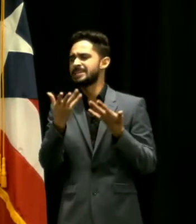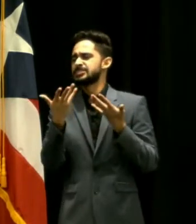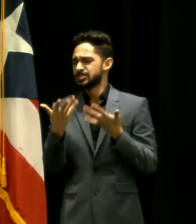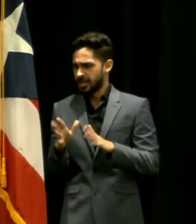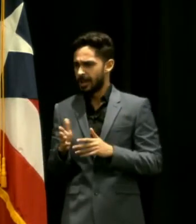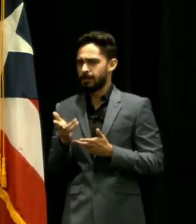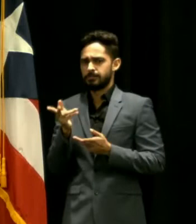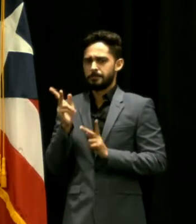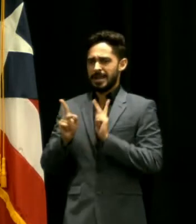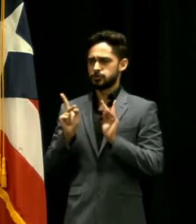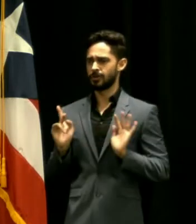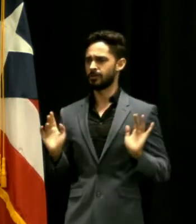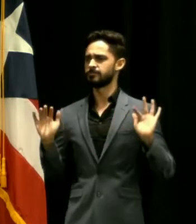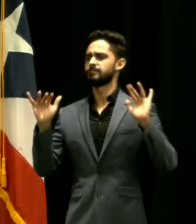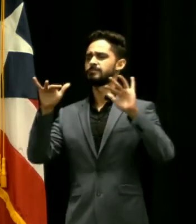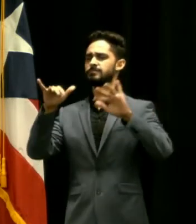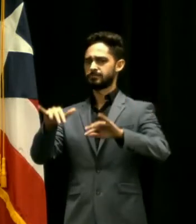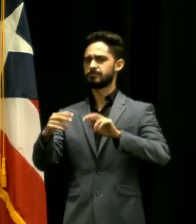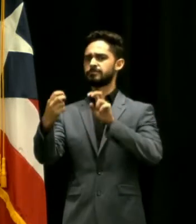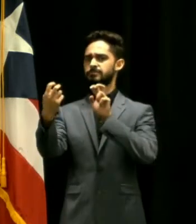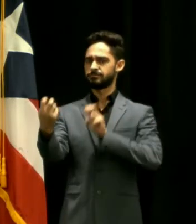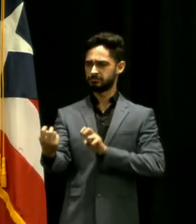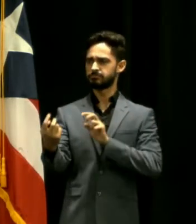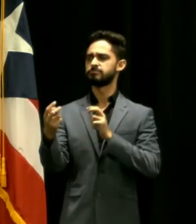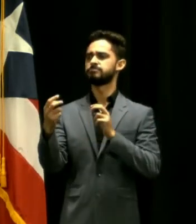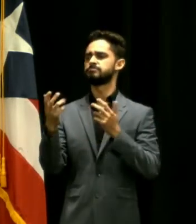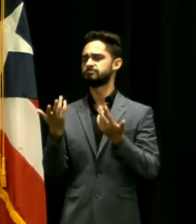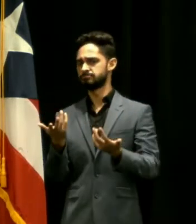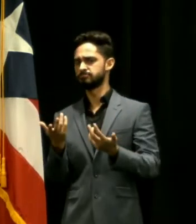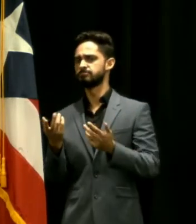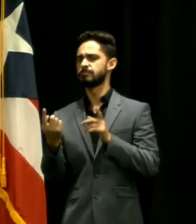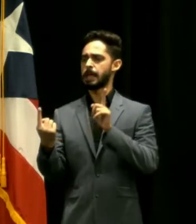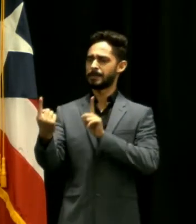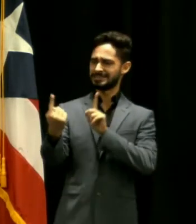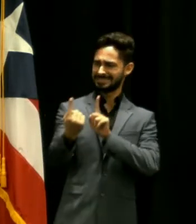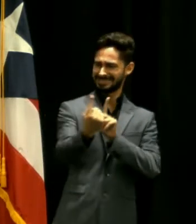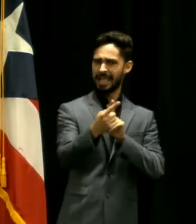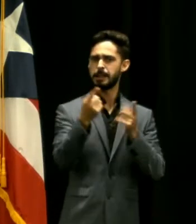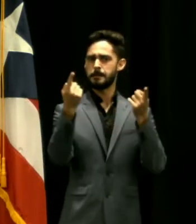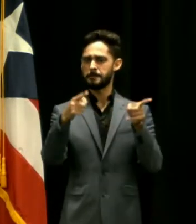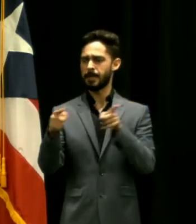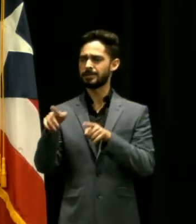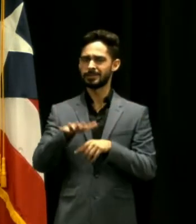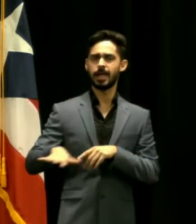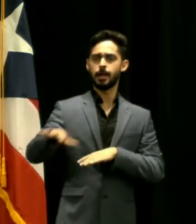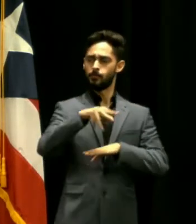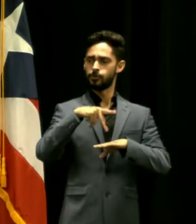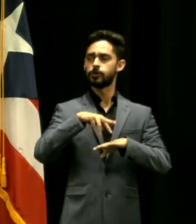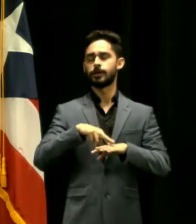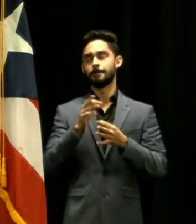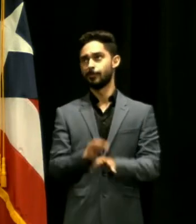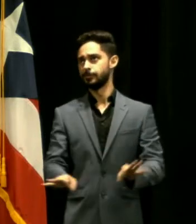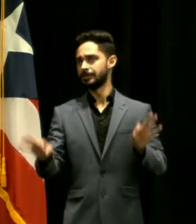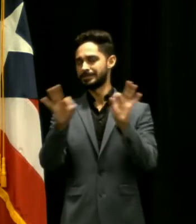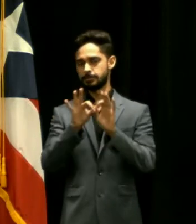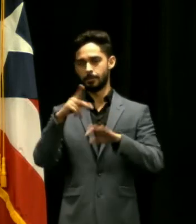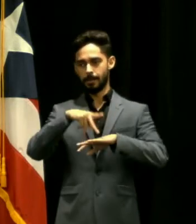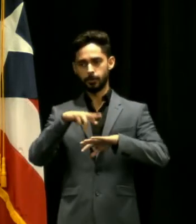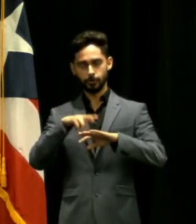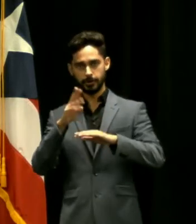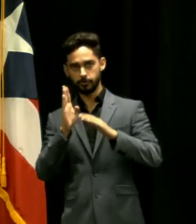alegro que esa educación presencial se está dando por todo Puerto Rico es importantísimo para el futuro de Puerto Rico